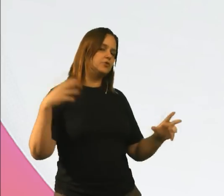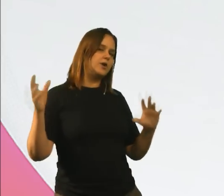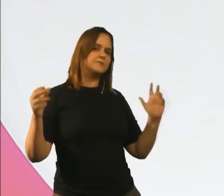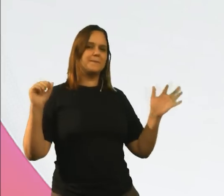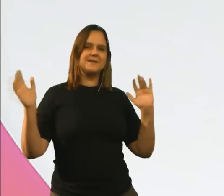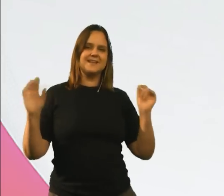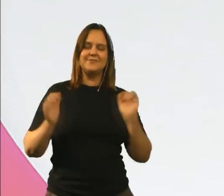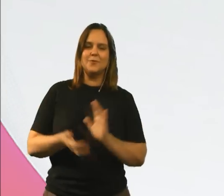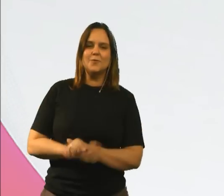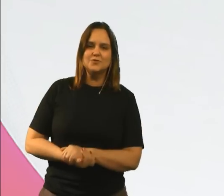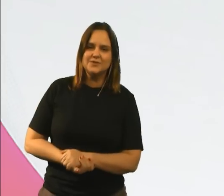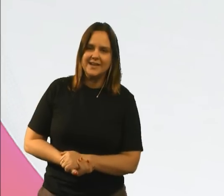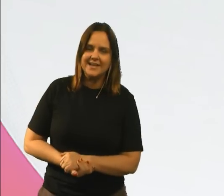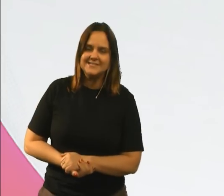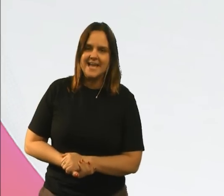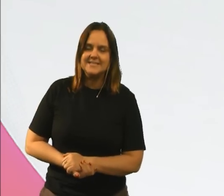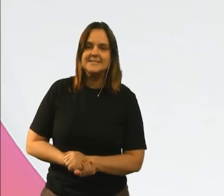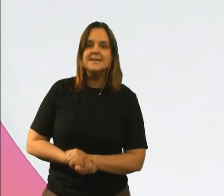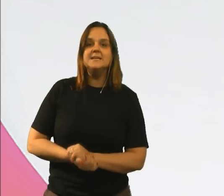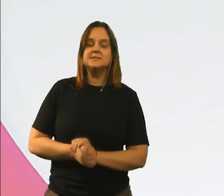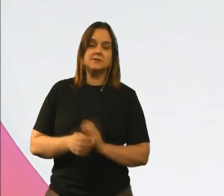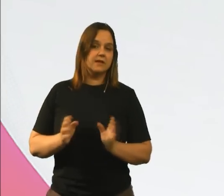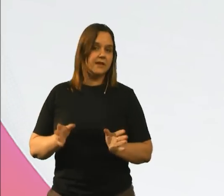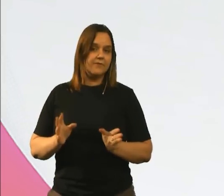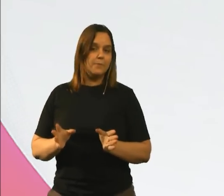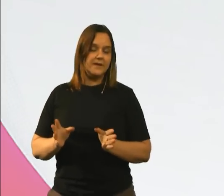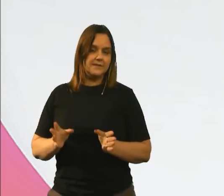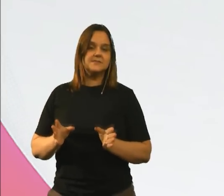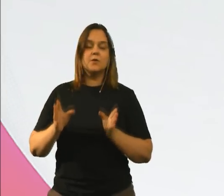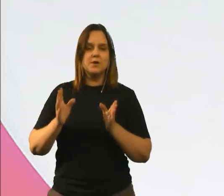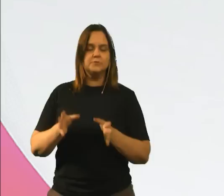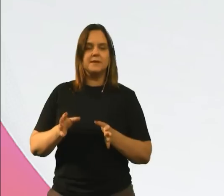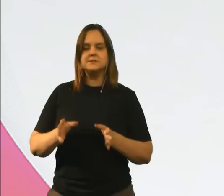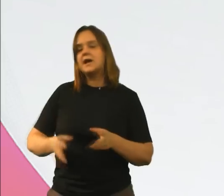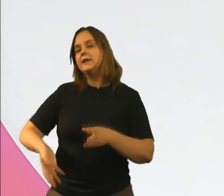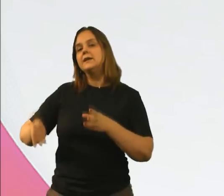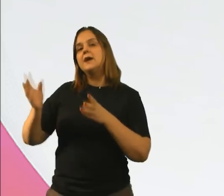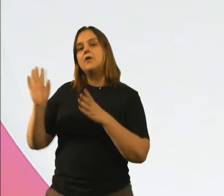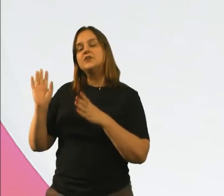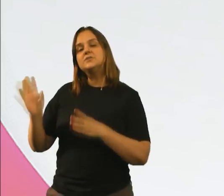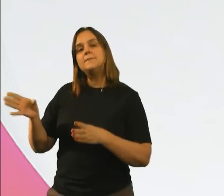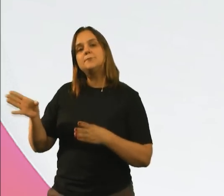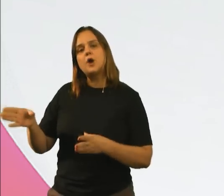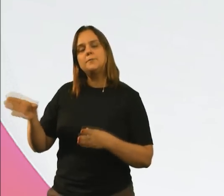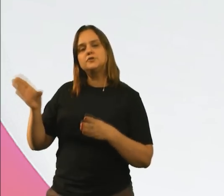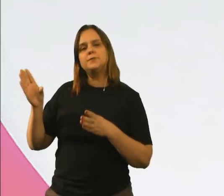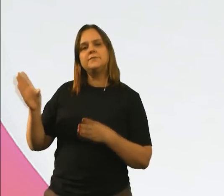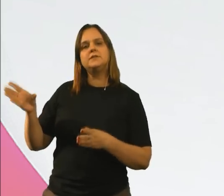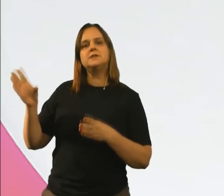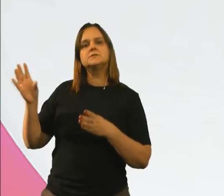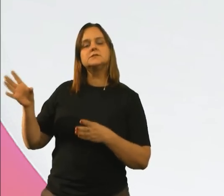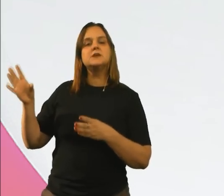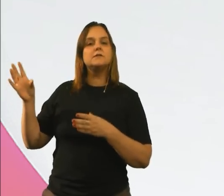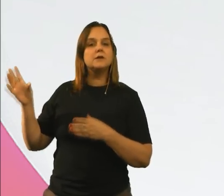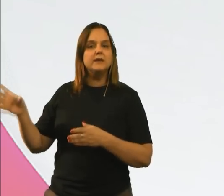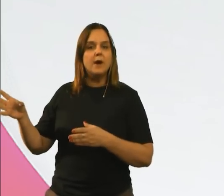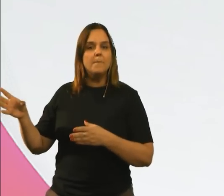doidos para passar no concurso do INSS, vocês vão pertencer, quando passarem, ao regime próprio de previdência social da União.